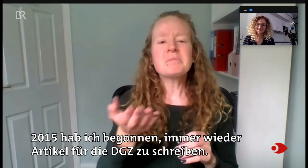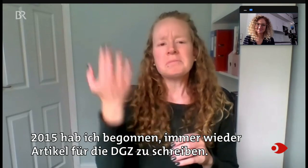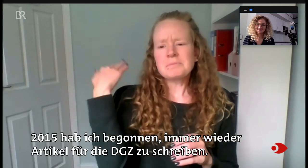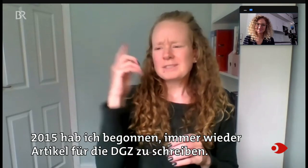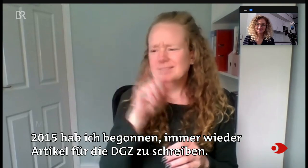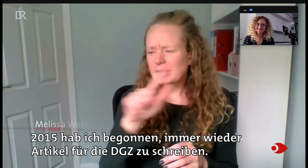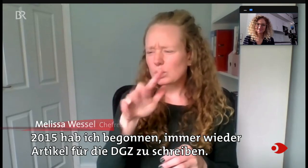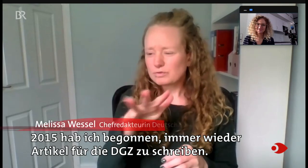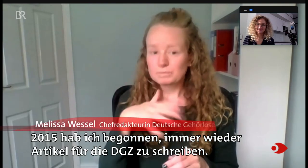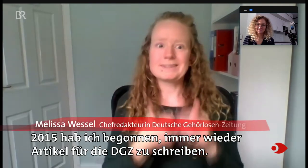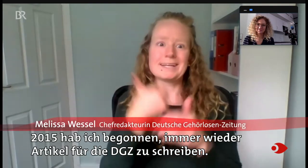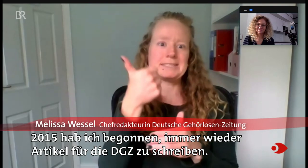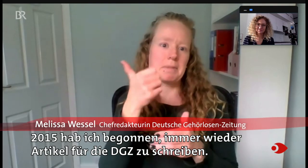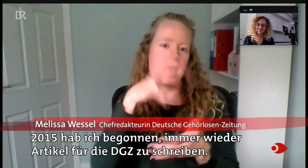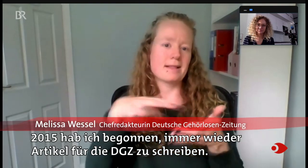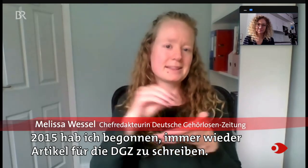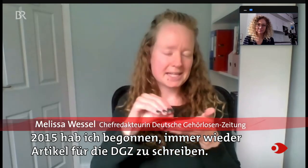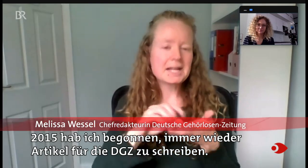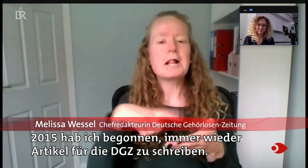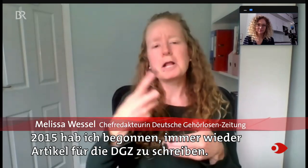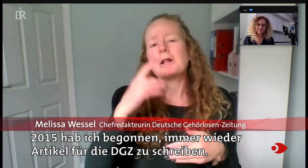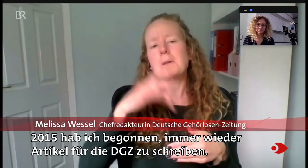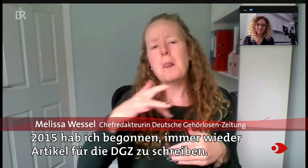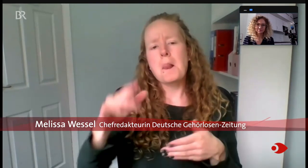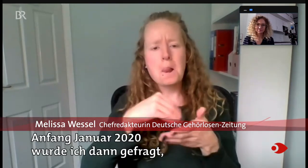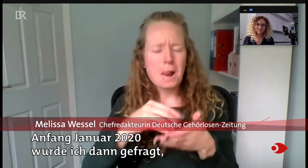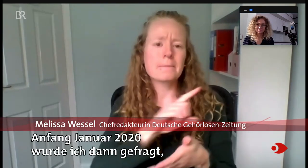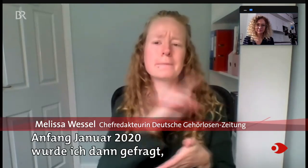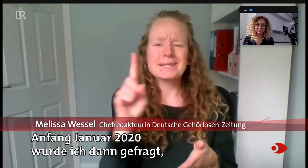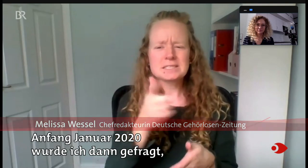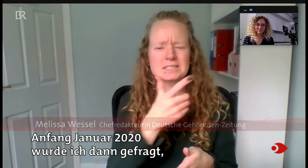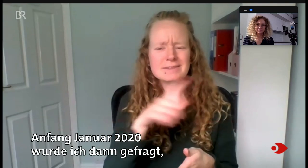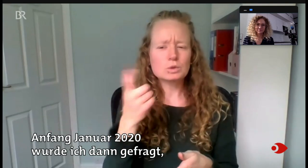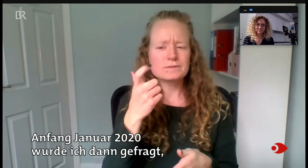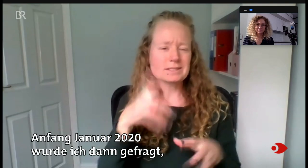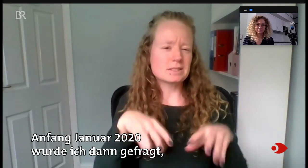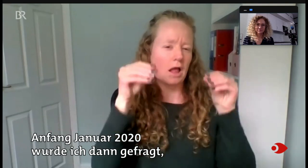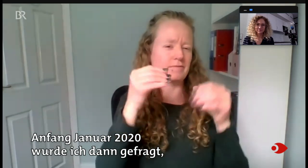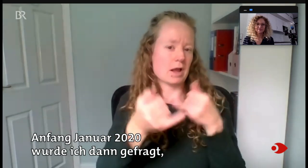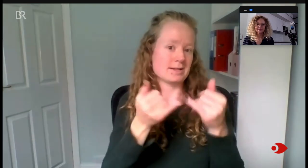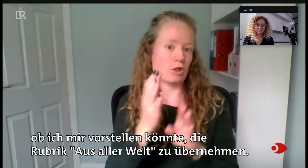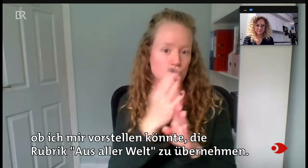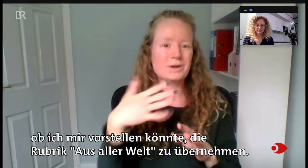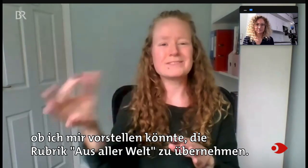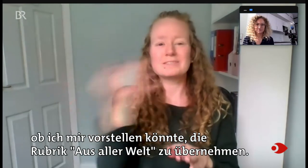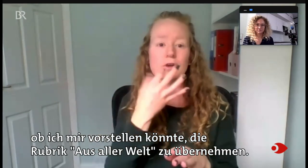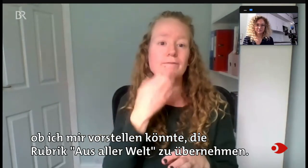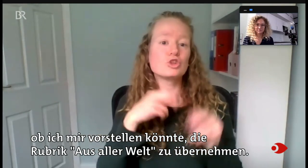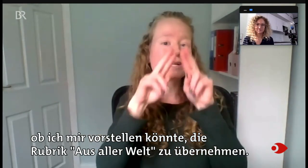2015 habe ich begonnen, immer wieder Artikel für die DGZ zu schreiben. Anfang 2020 wurde ich dann gefragt, ob ich mir vorstellen könnte, die Rubrik